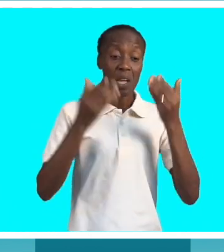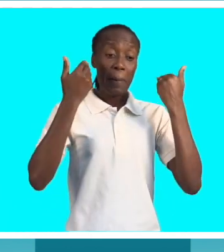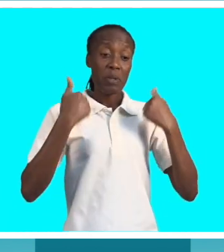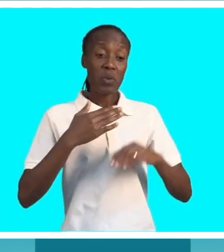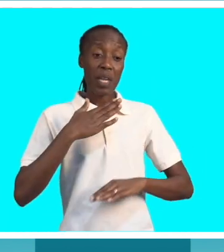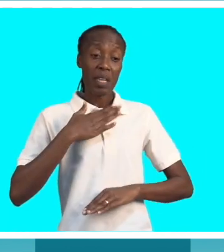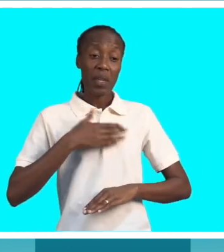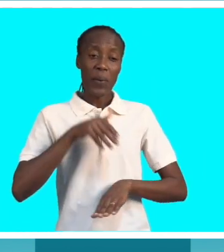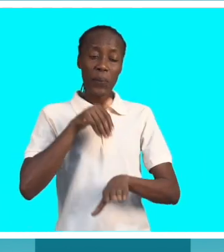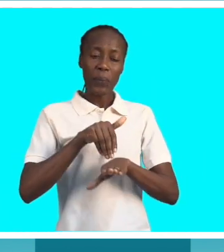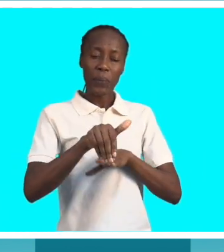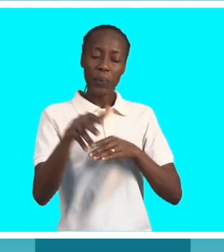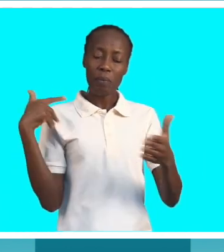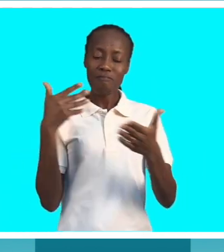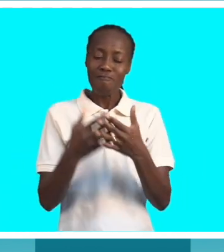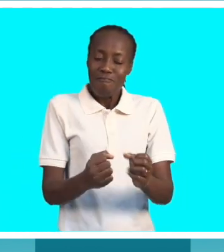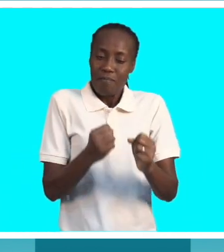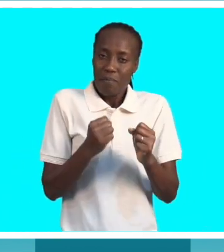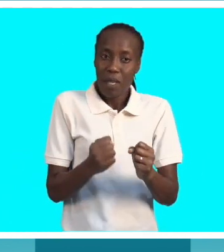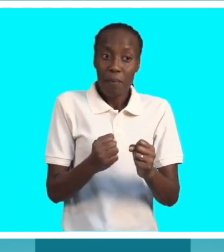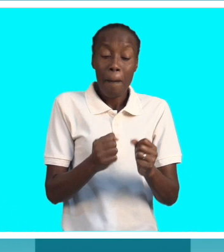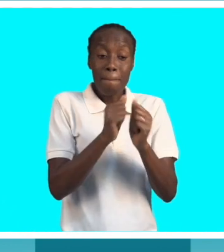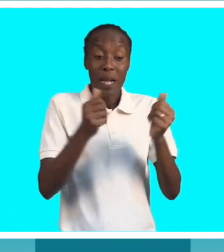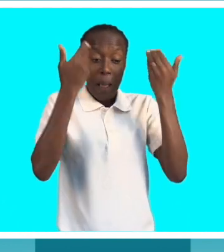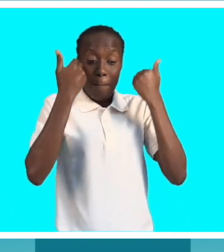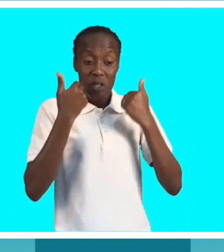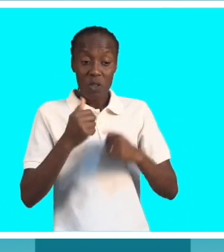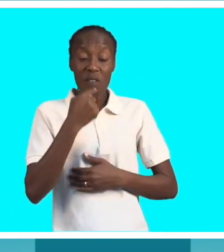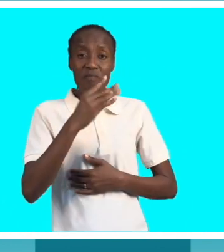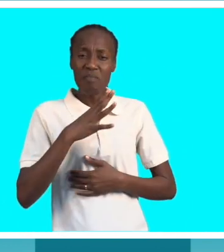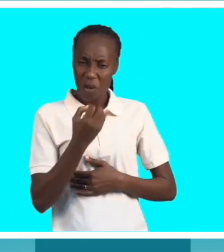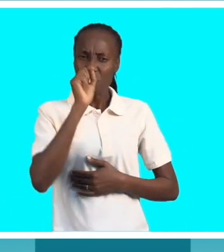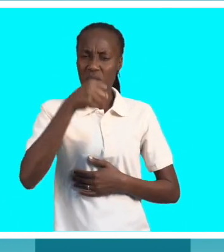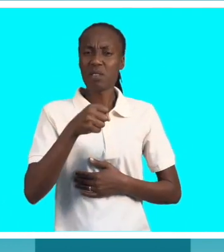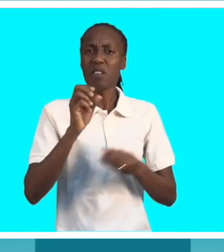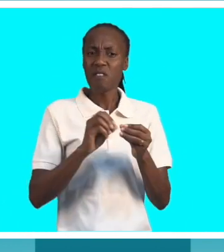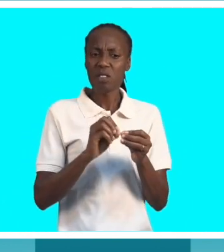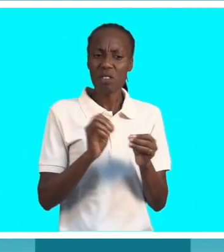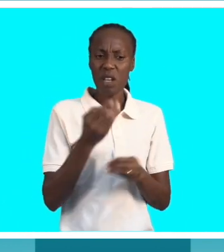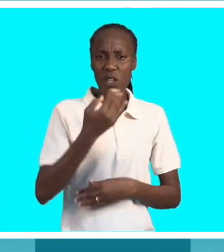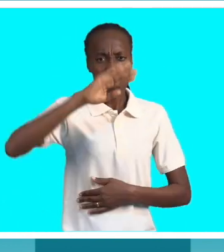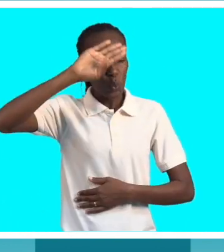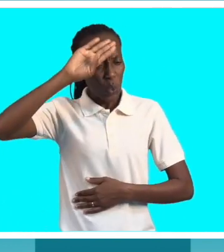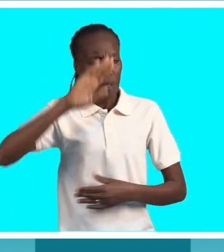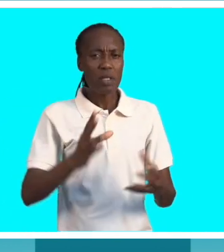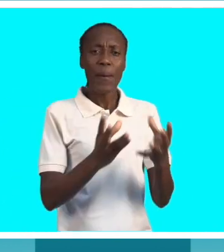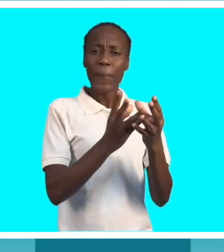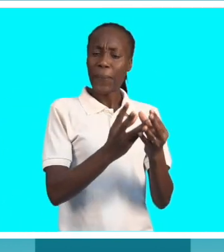ficar. E nesse momento ele não para para pensar que é uma condição que tem cura. Não é? Que é passível de ser